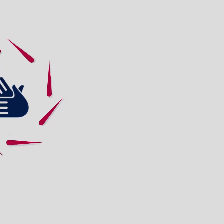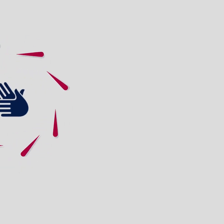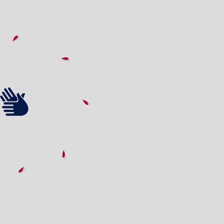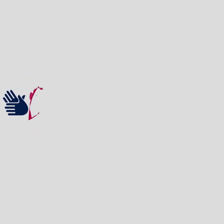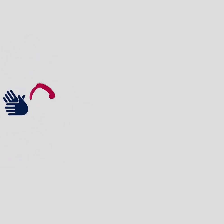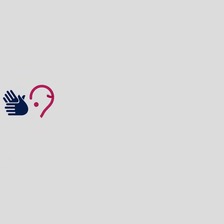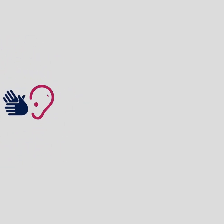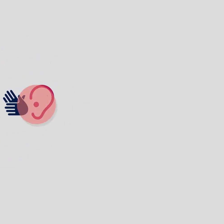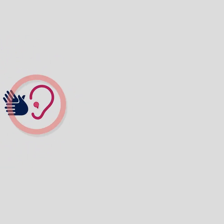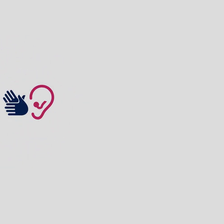ترجمة قنقر